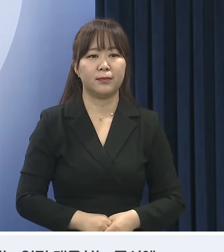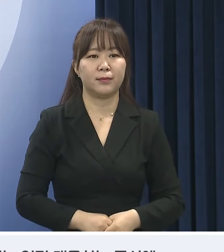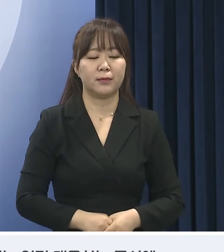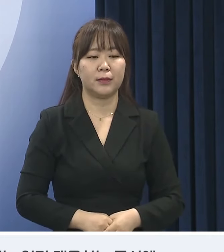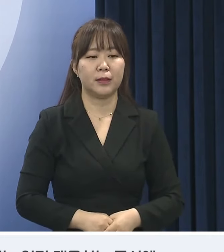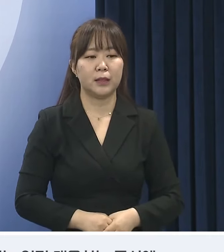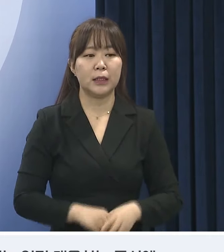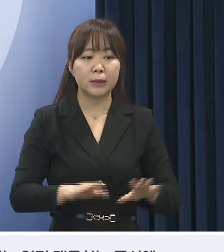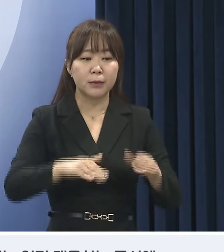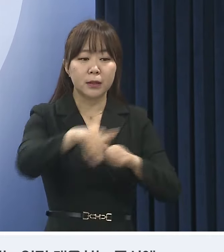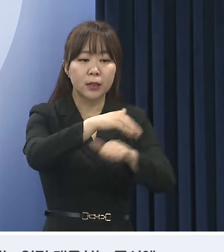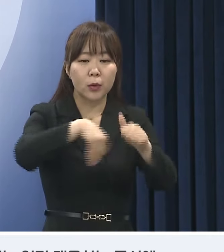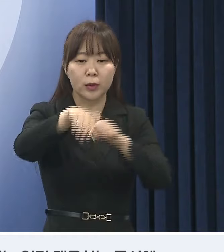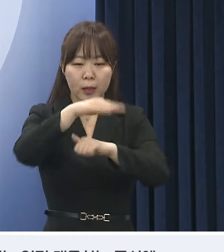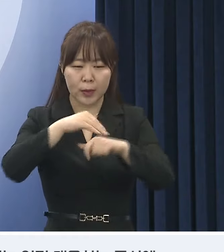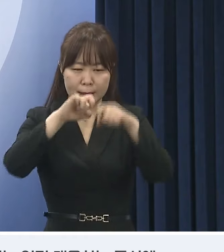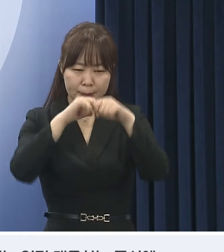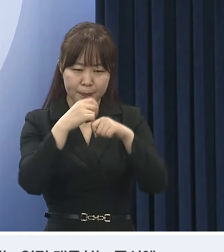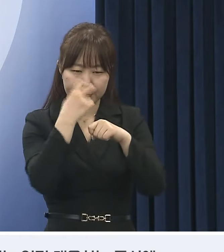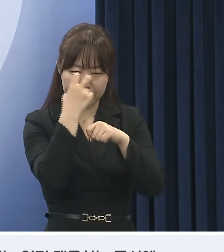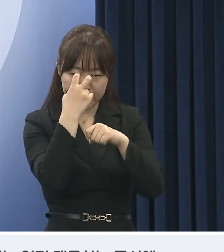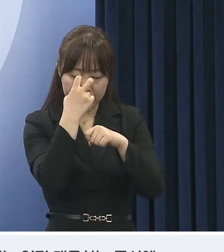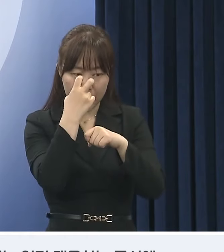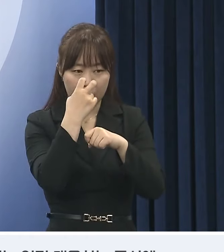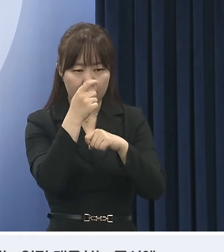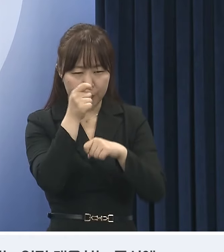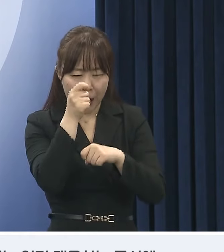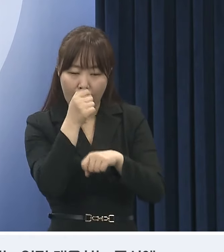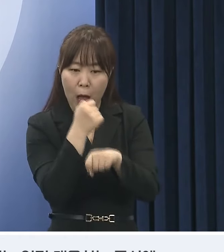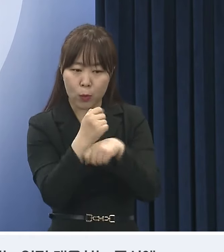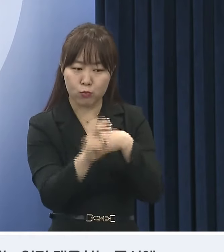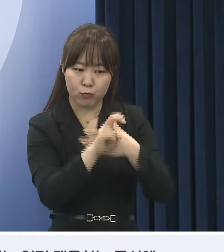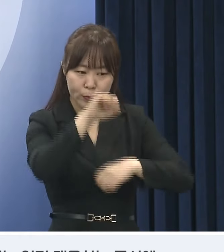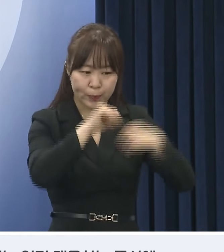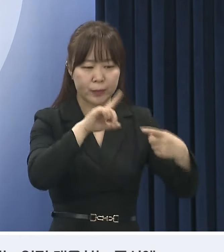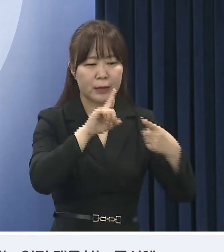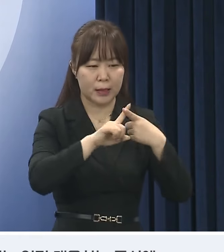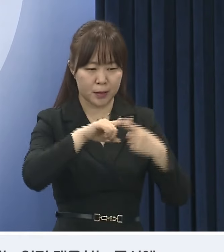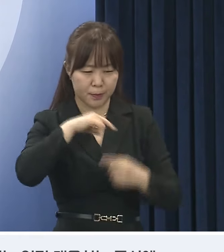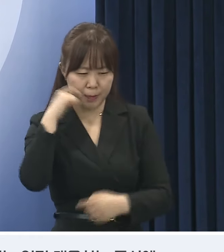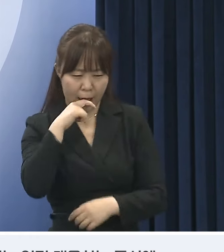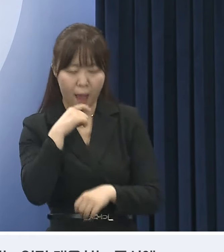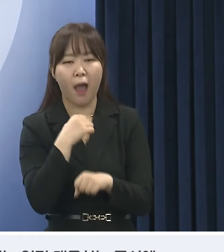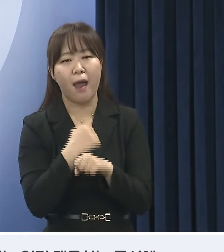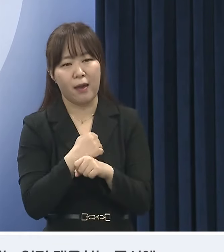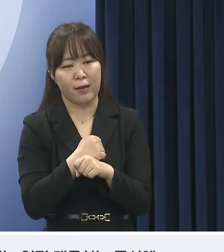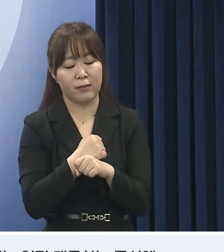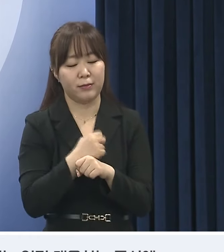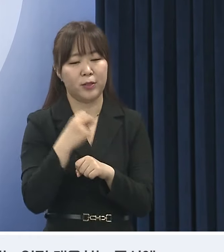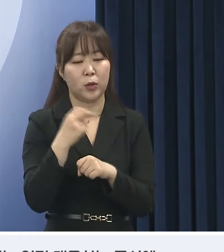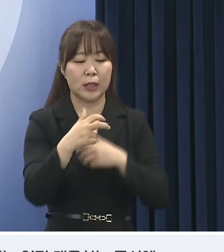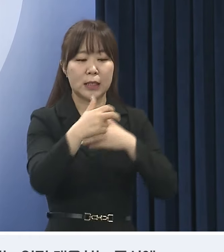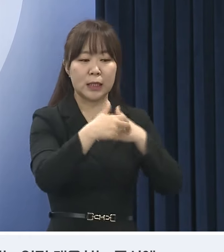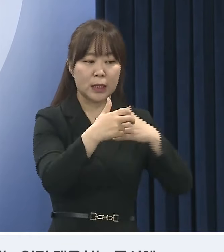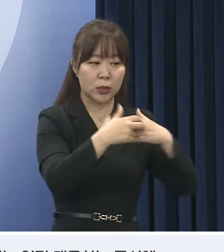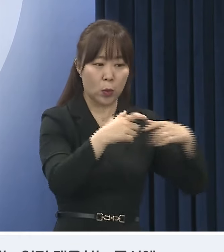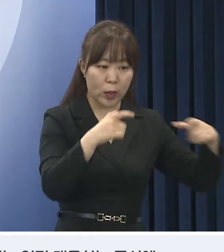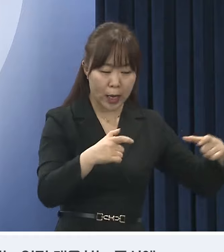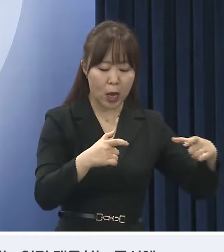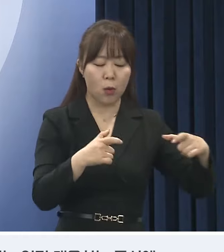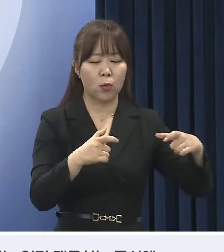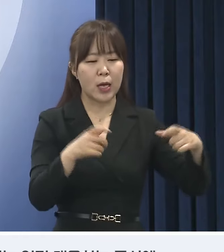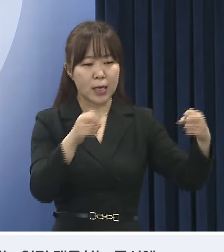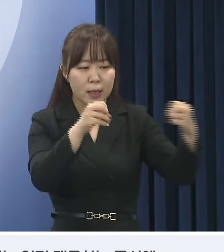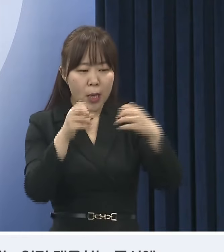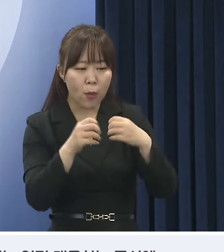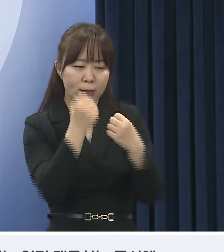의료현장의 상황을 세밀히 살피고 불법행위에 대해서는 엄정 대응하는 동시에 의료계와의 대화와